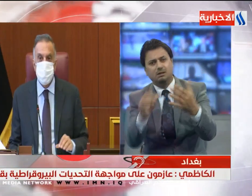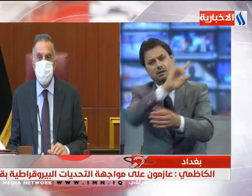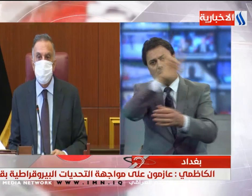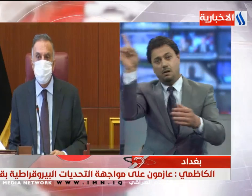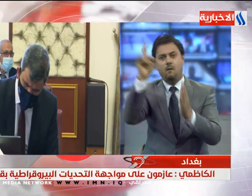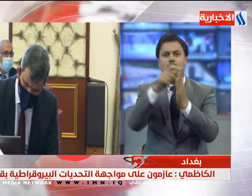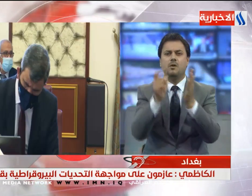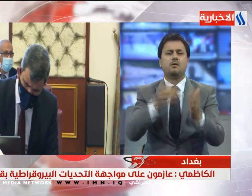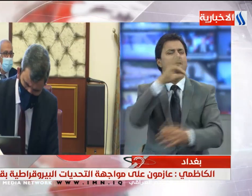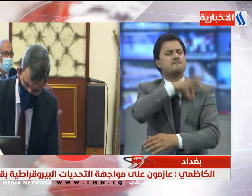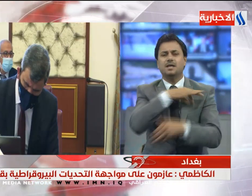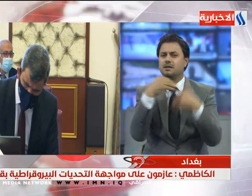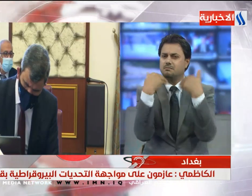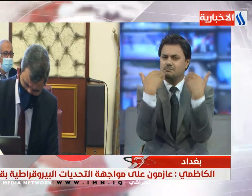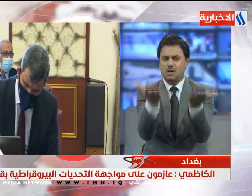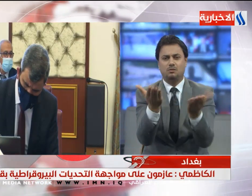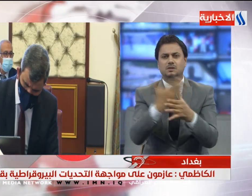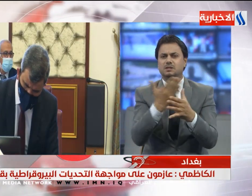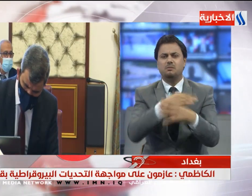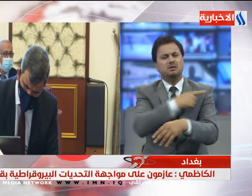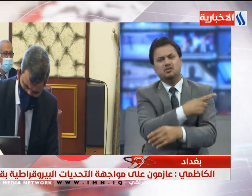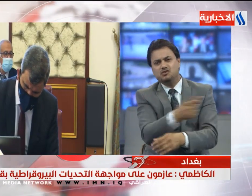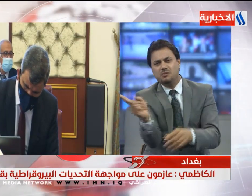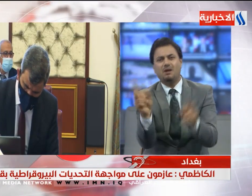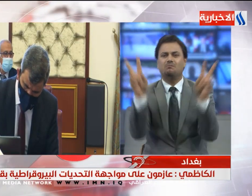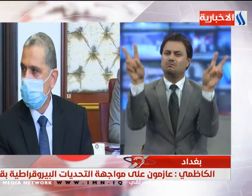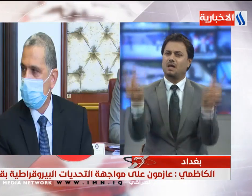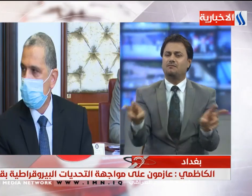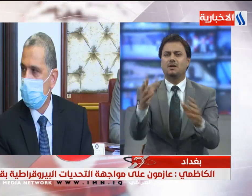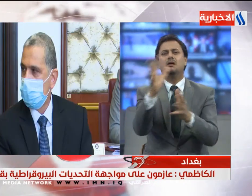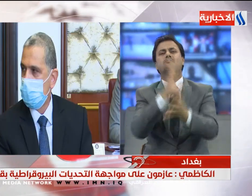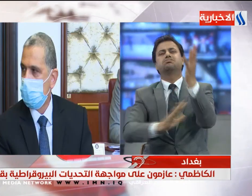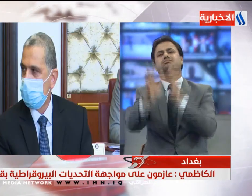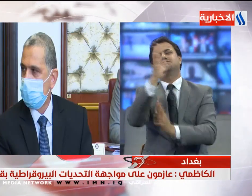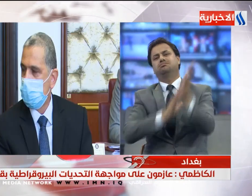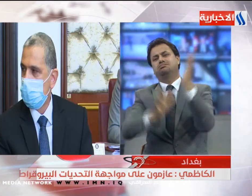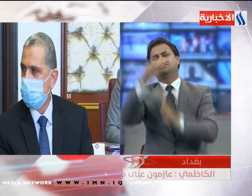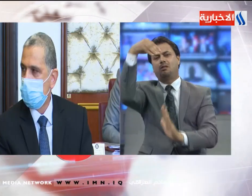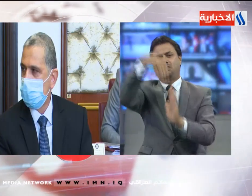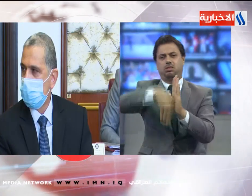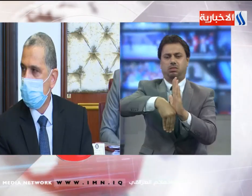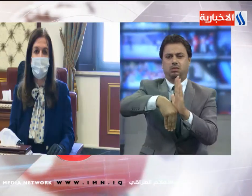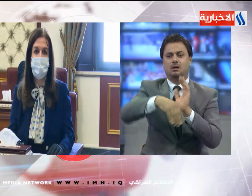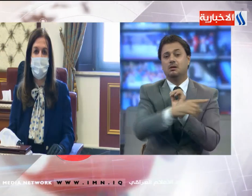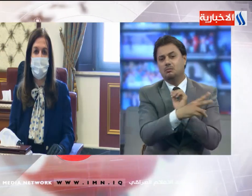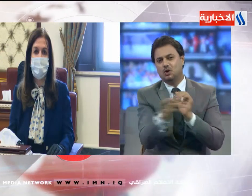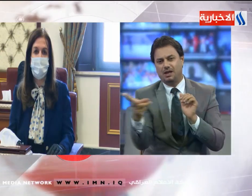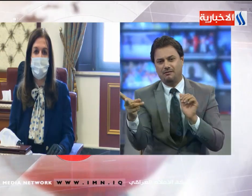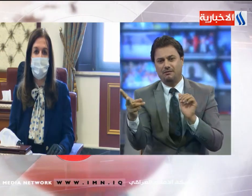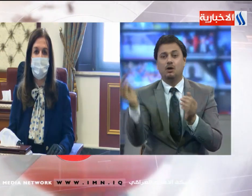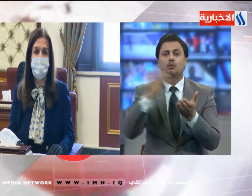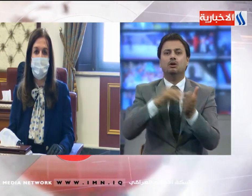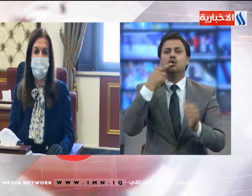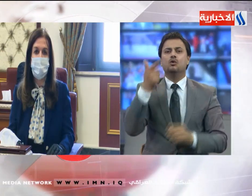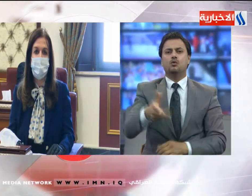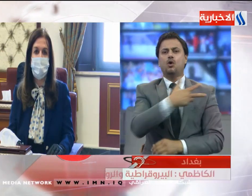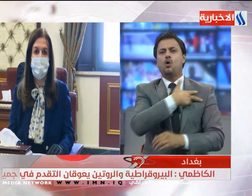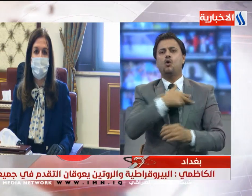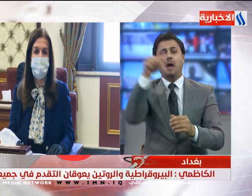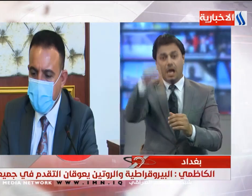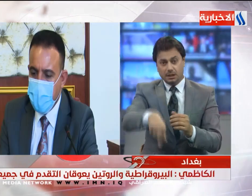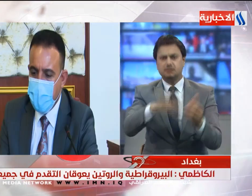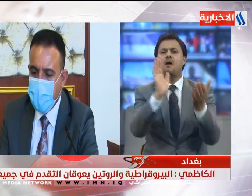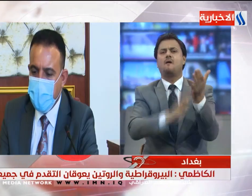وسيبقى الجميع في مكانه ويتراجع بما ينعكس سلبا على القطاعات كافة مضيحا أن الحكومة تتواجه